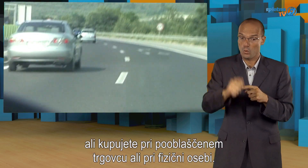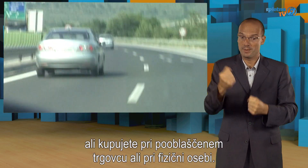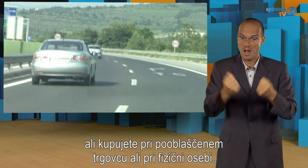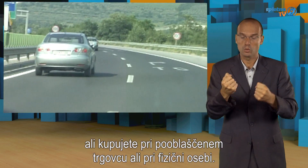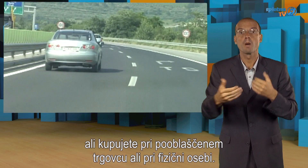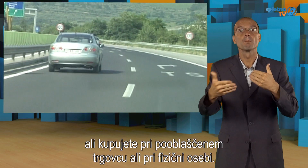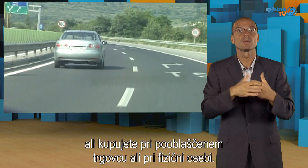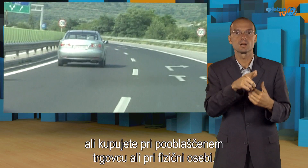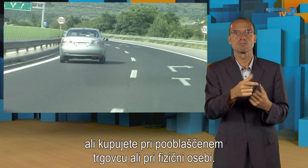pri fizični osebi.